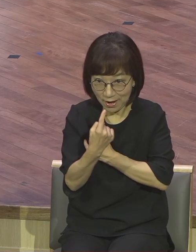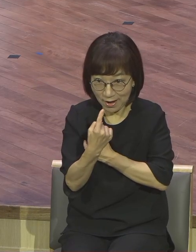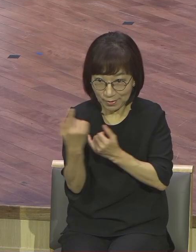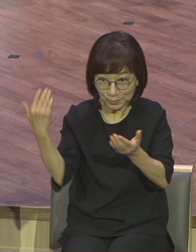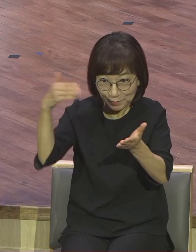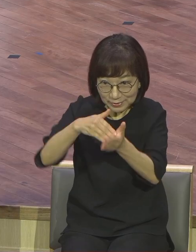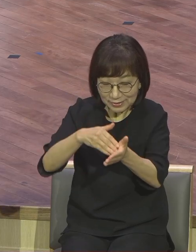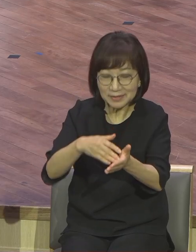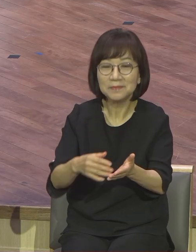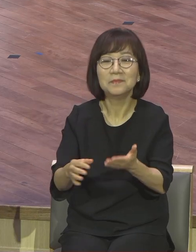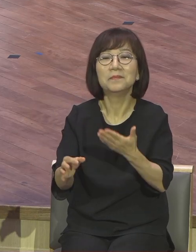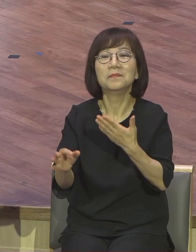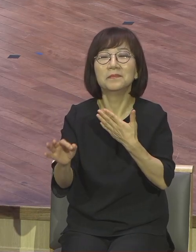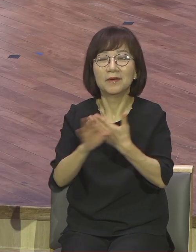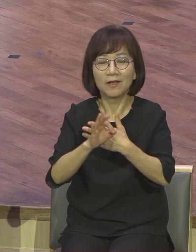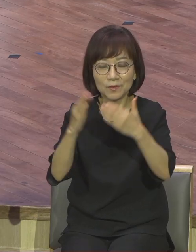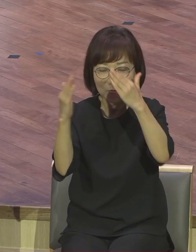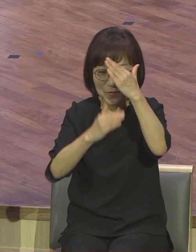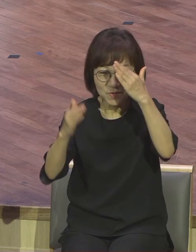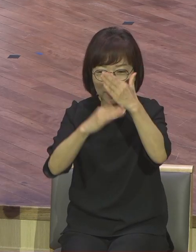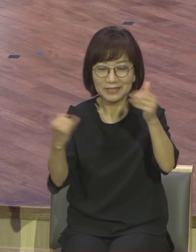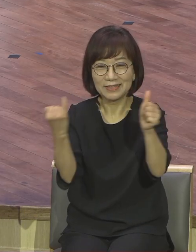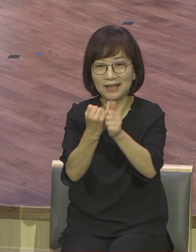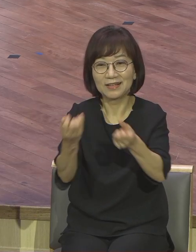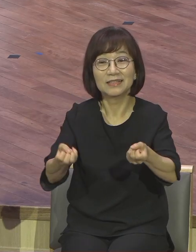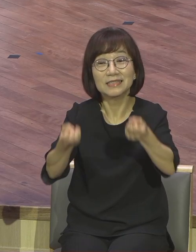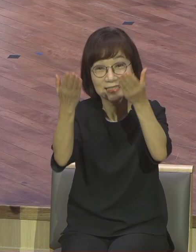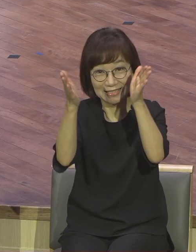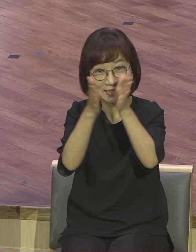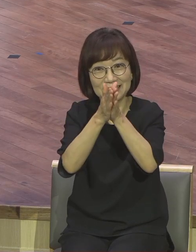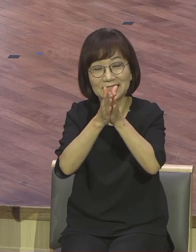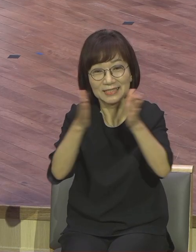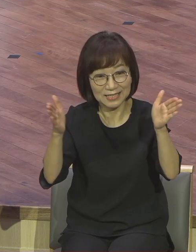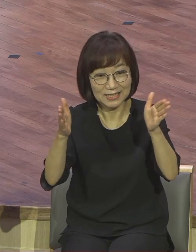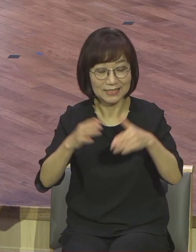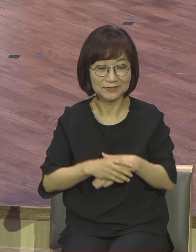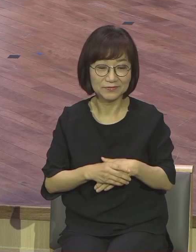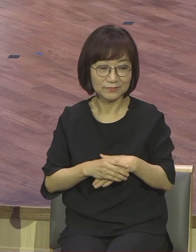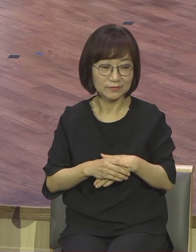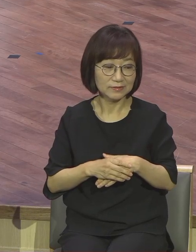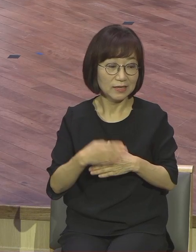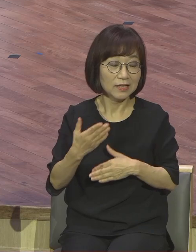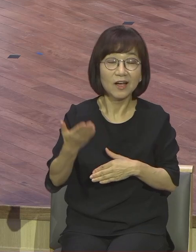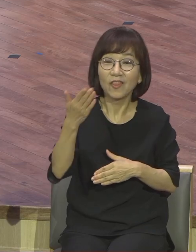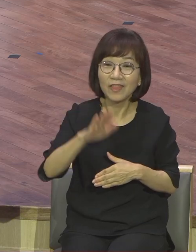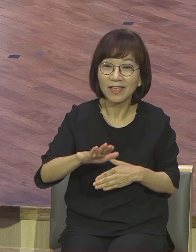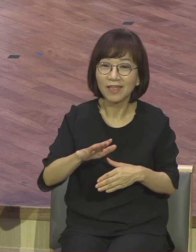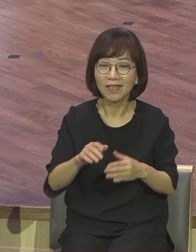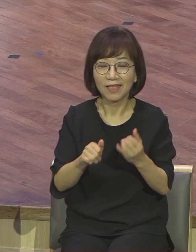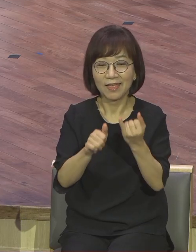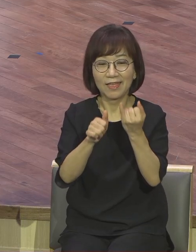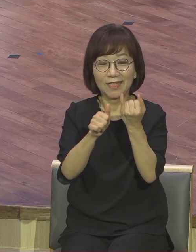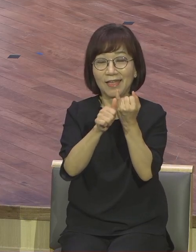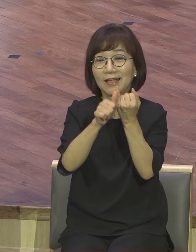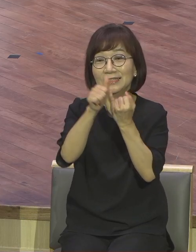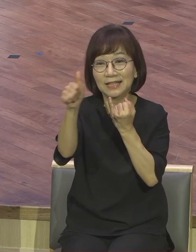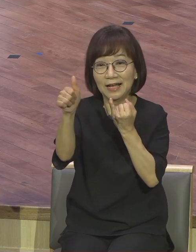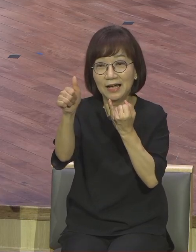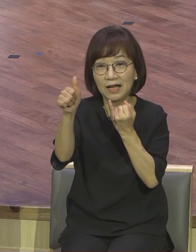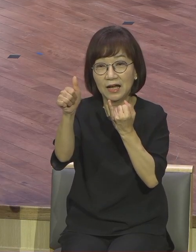본문의 경우처럼 신랑의 행차가 의외로 늦어지는 경우가 그때도